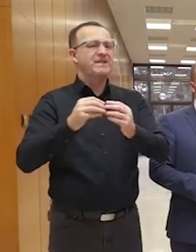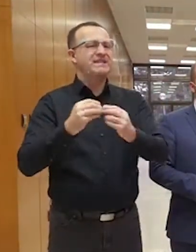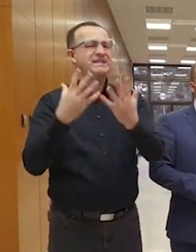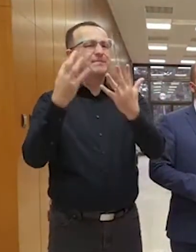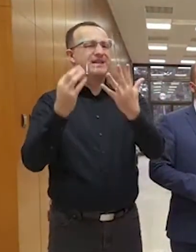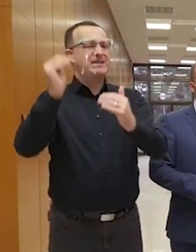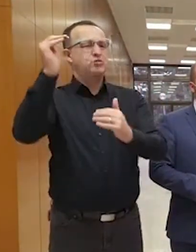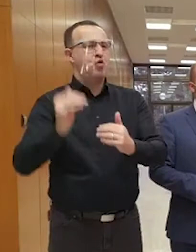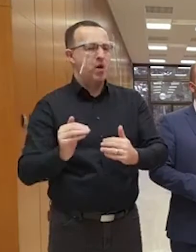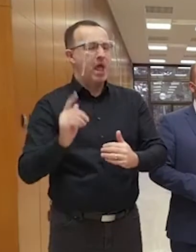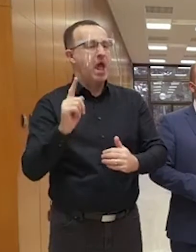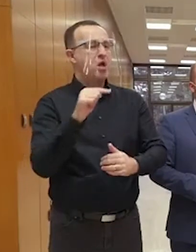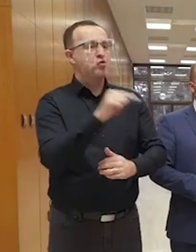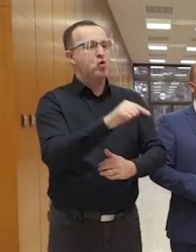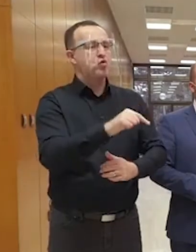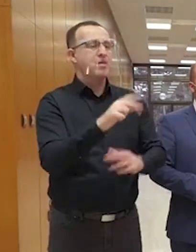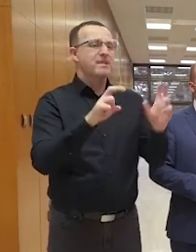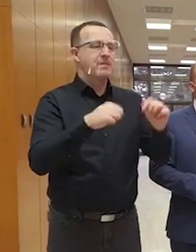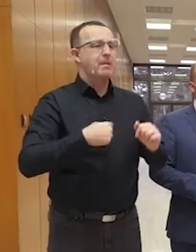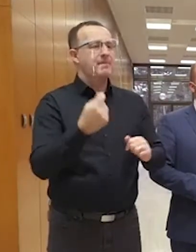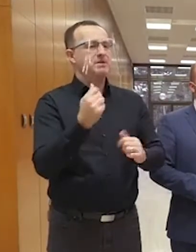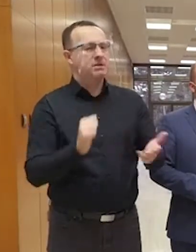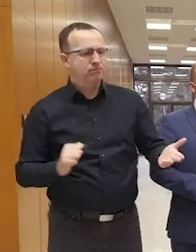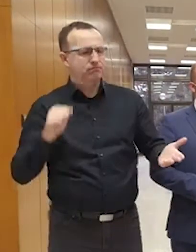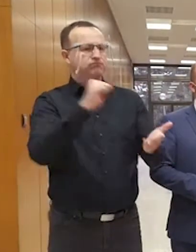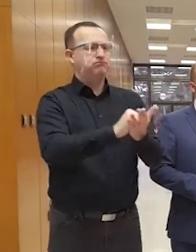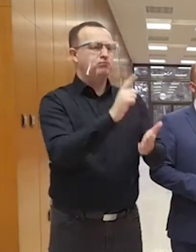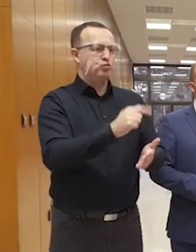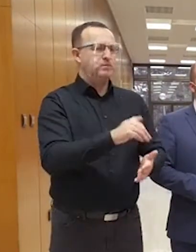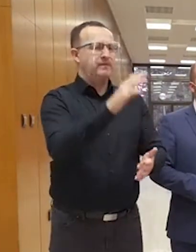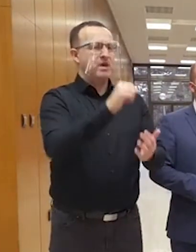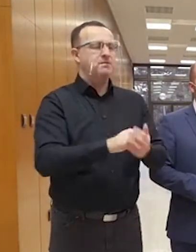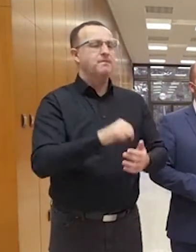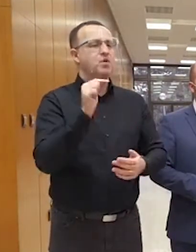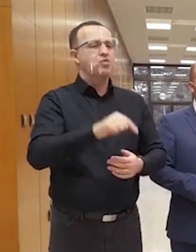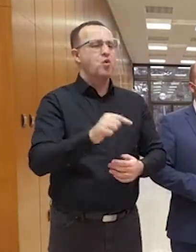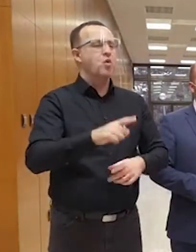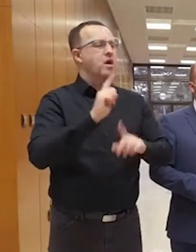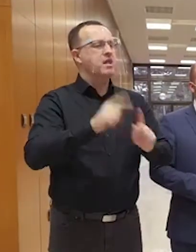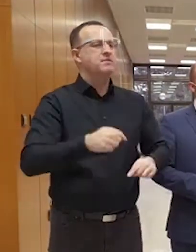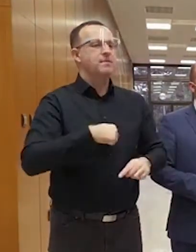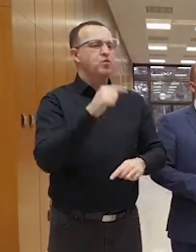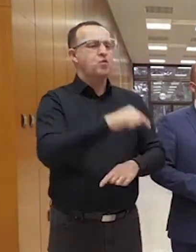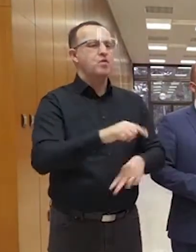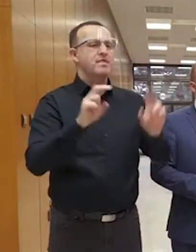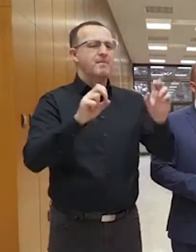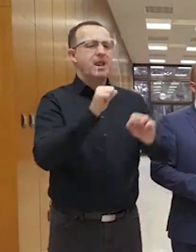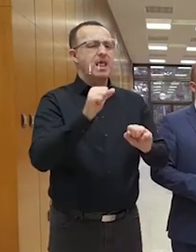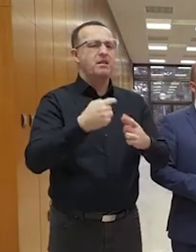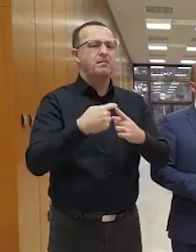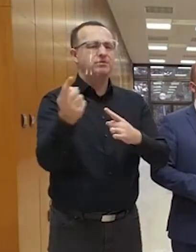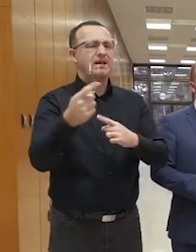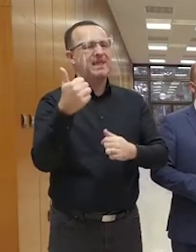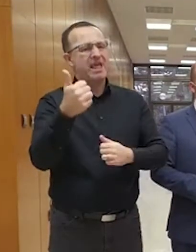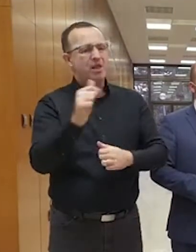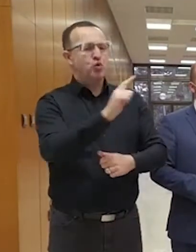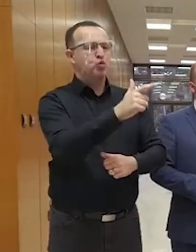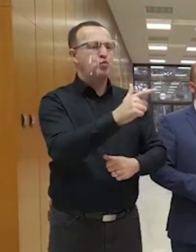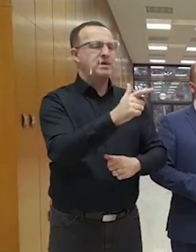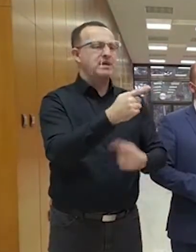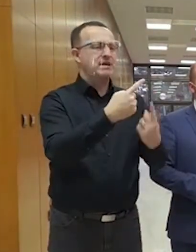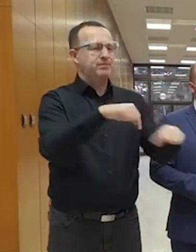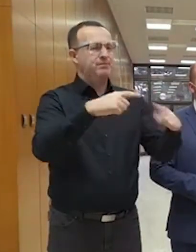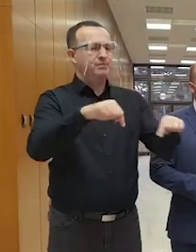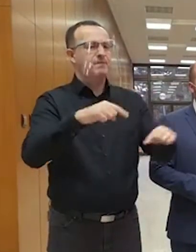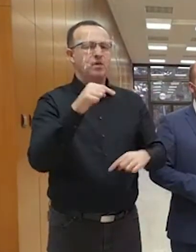pridám. To je jednoznačné. Ale pre mňa má naozaj prioritutú to, aby to nebolo outsourcované len na jeden alebo druhý rezort. Toto